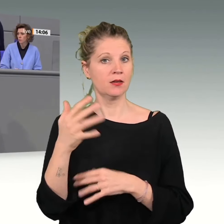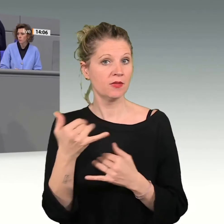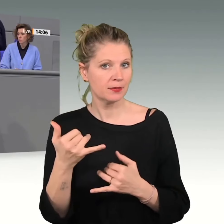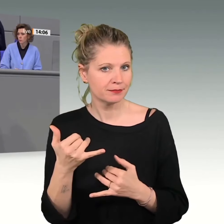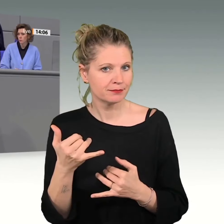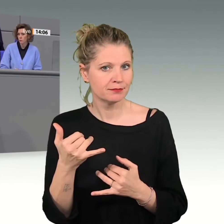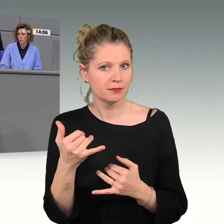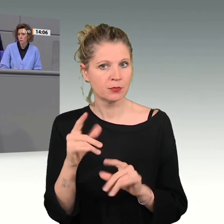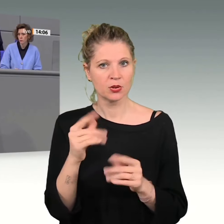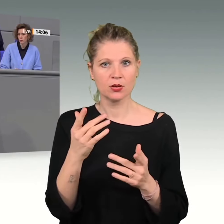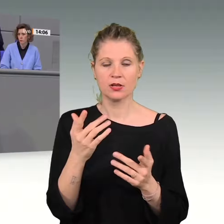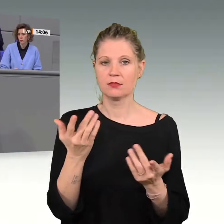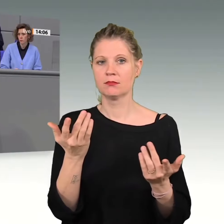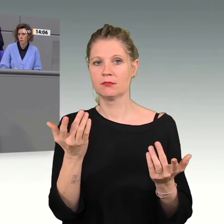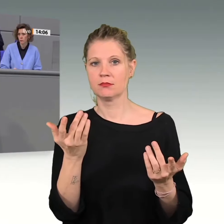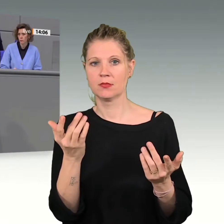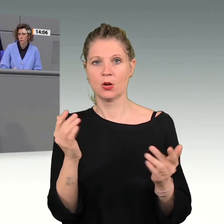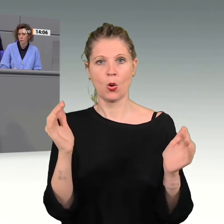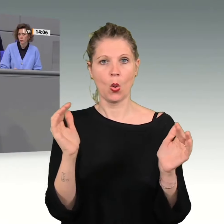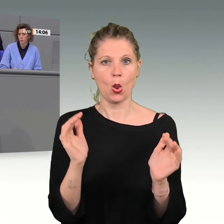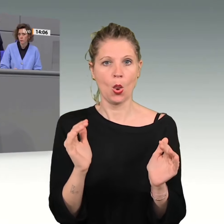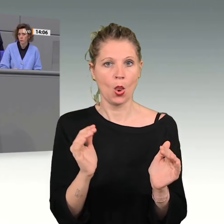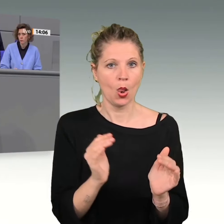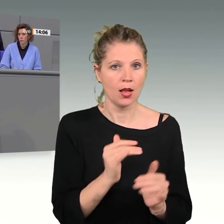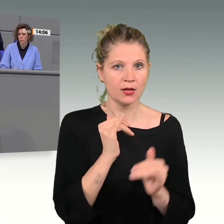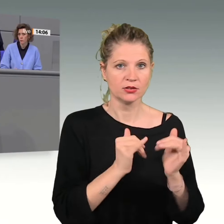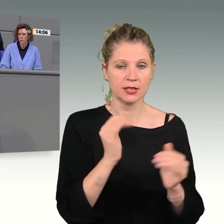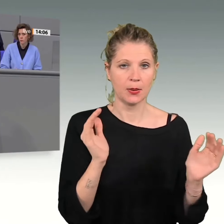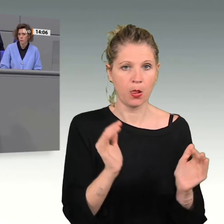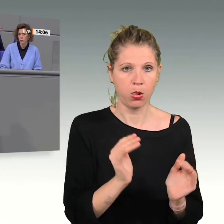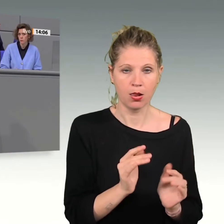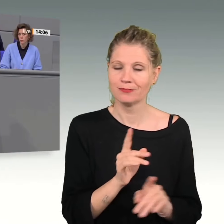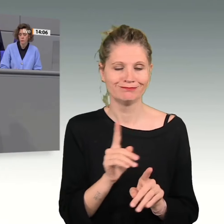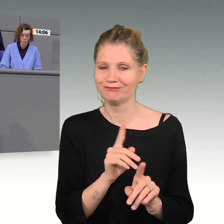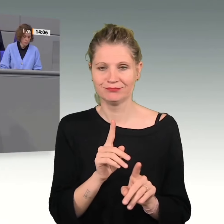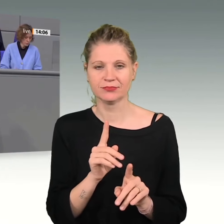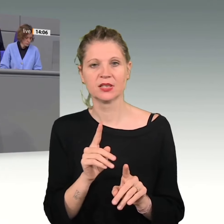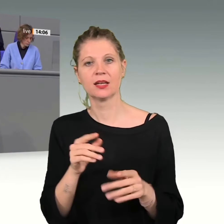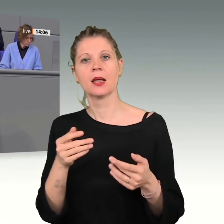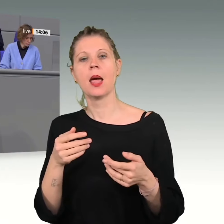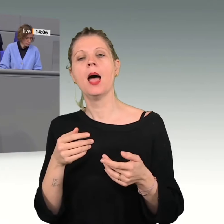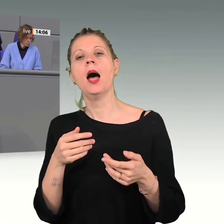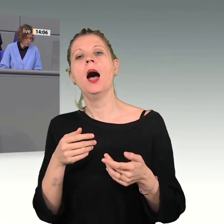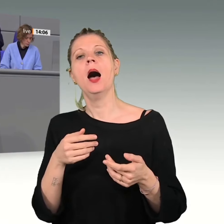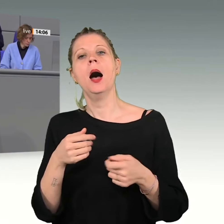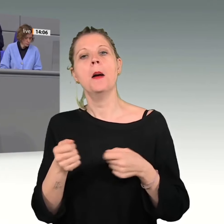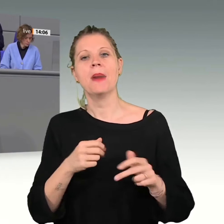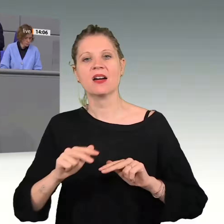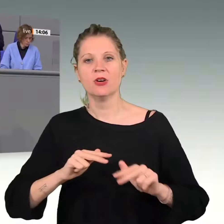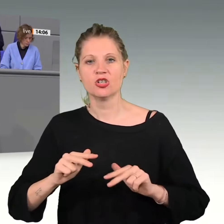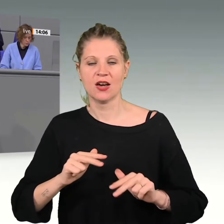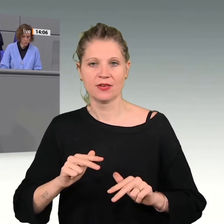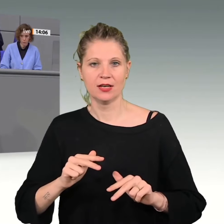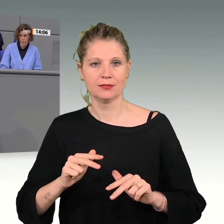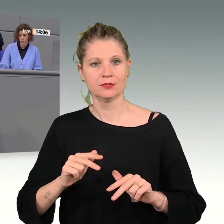Postwachstum oder im Schrumpfung, sondern in einem marktwirtschaftlichen Ansatz, nämlich im Emissionshandel. Das